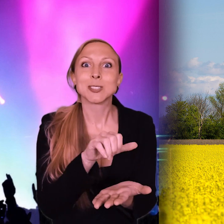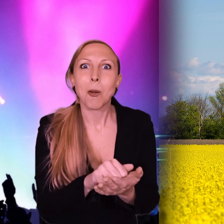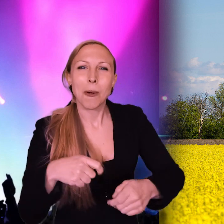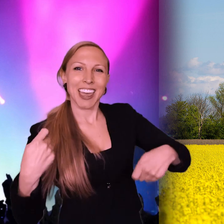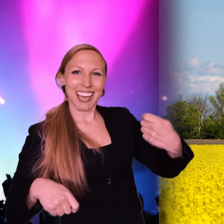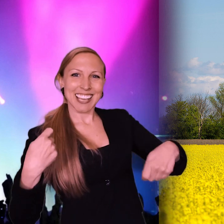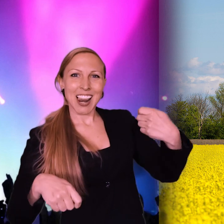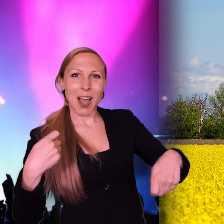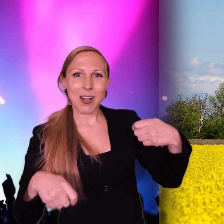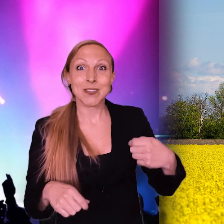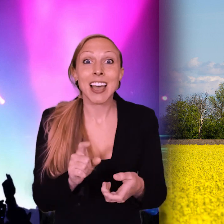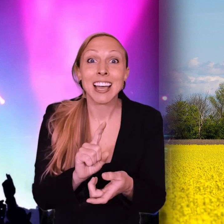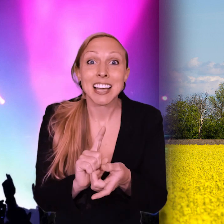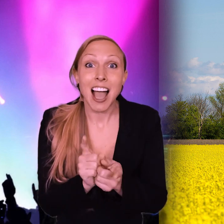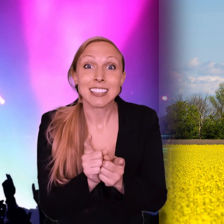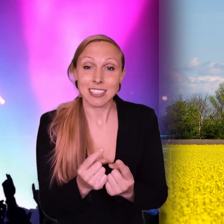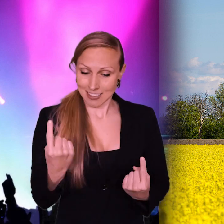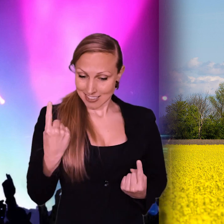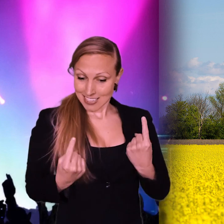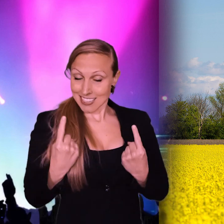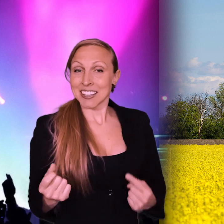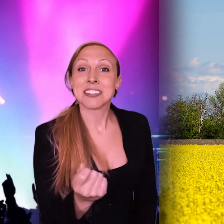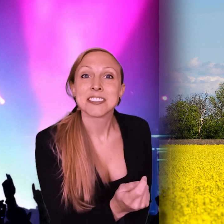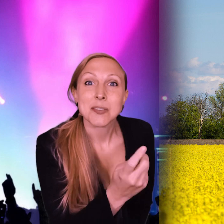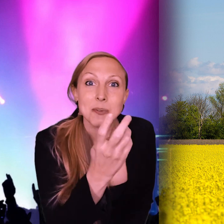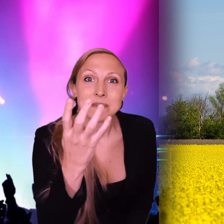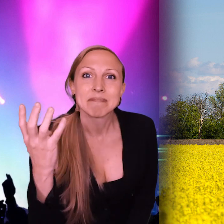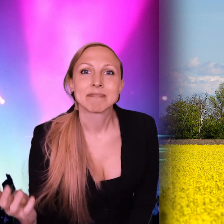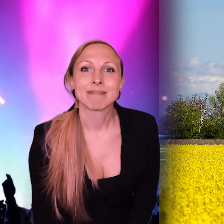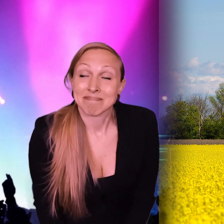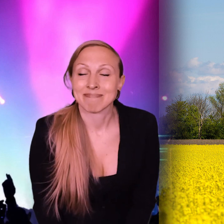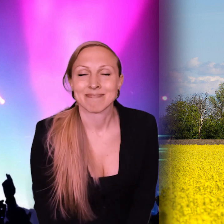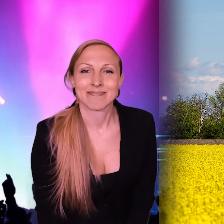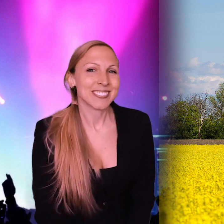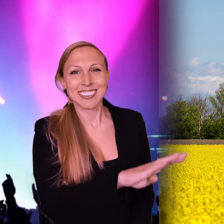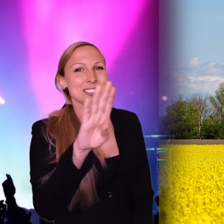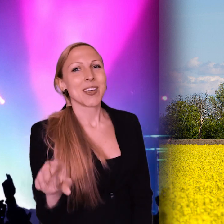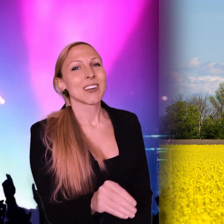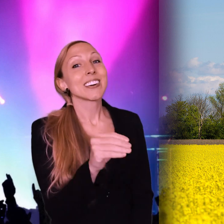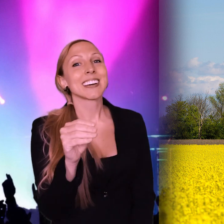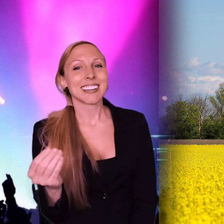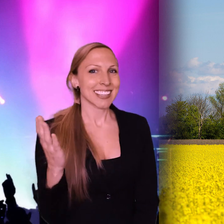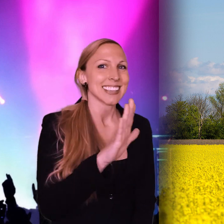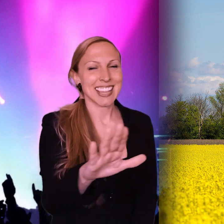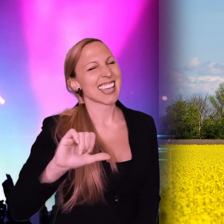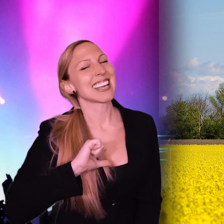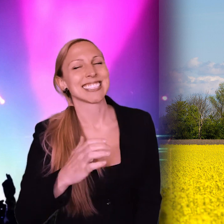Skåne reklam Kan hända det retar en del Men i så fall är det deras